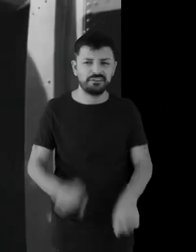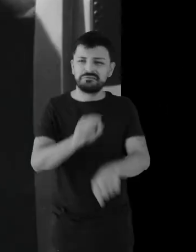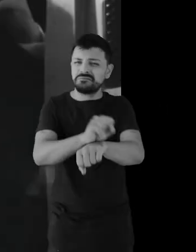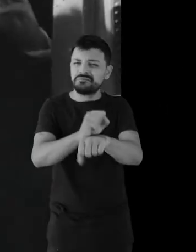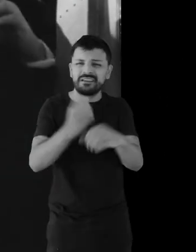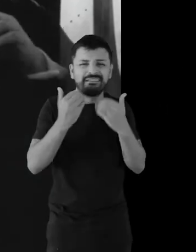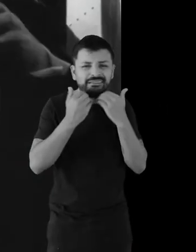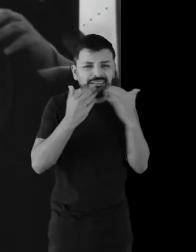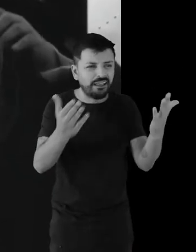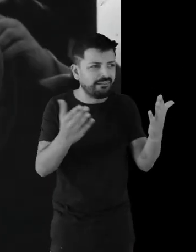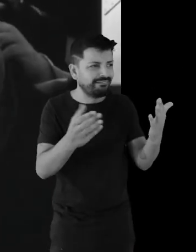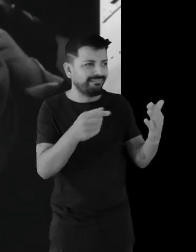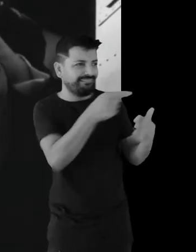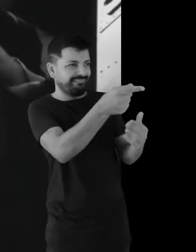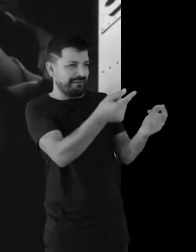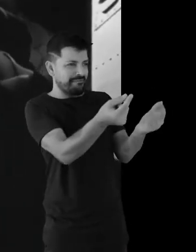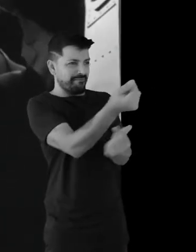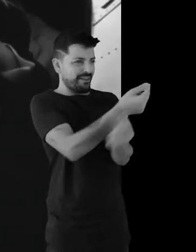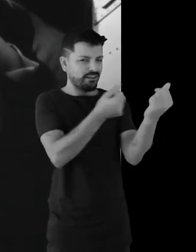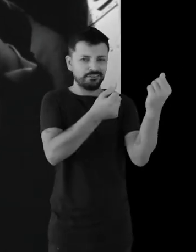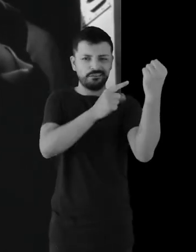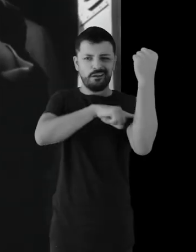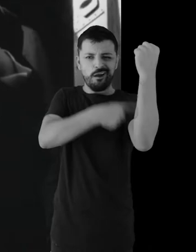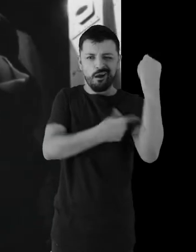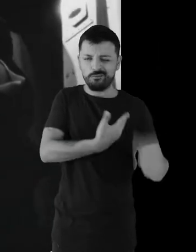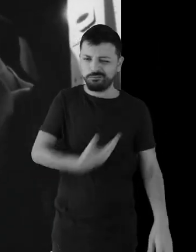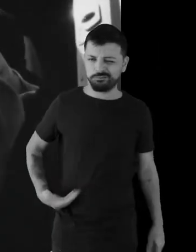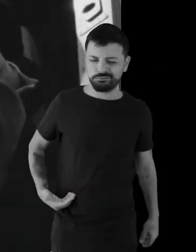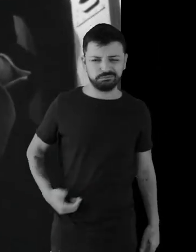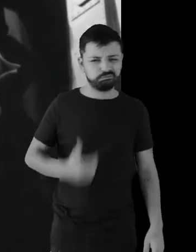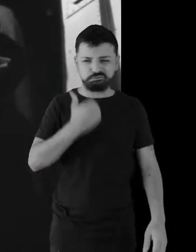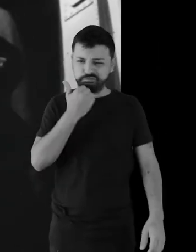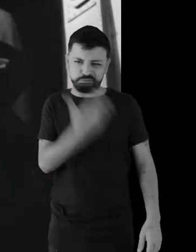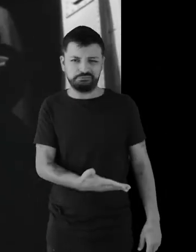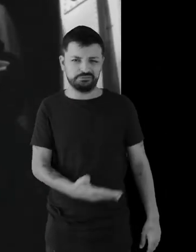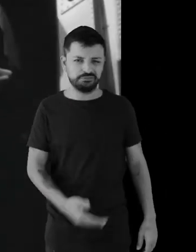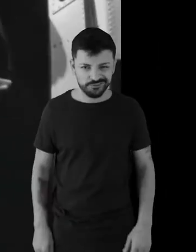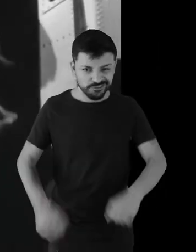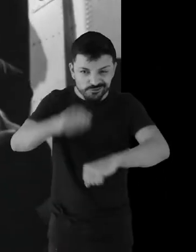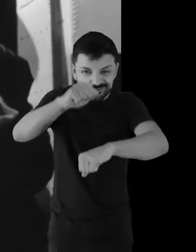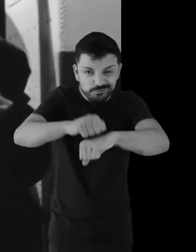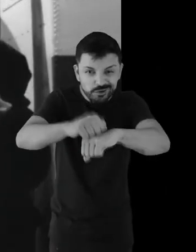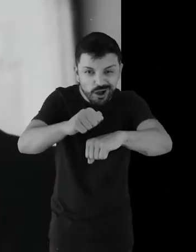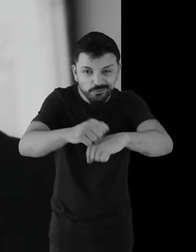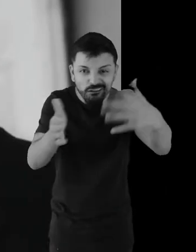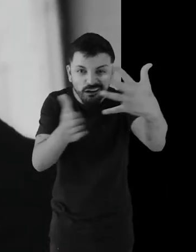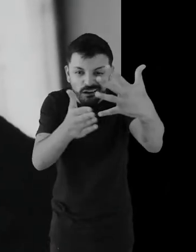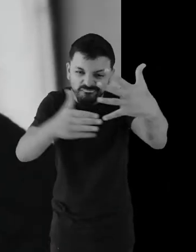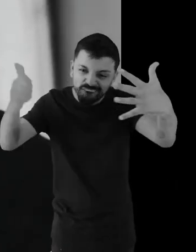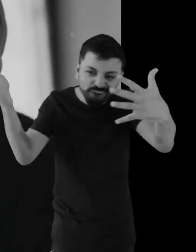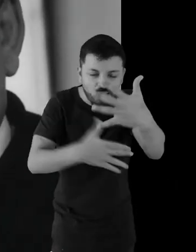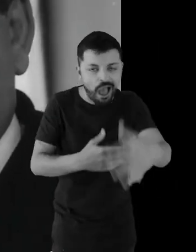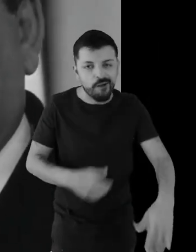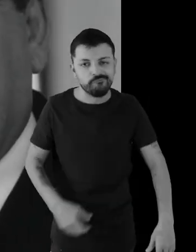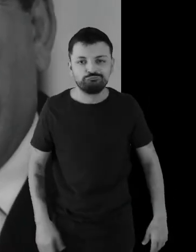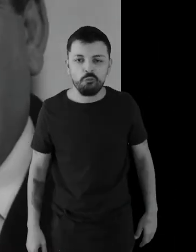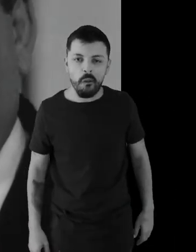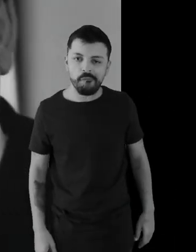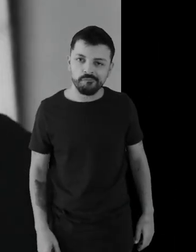Não espere nada do mercado ou das autoridades. E os pobres, enfim, vão mastigar. Vou